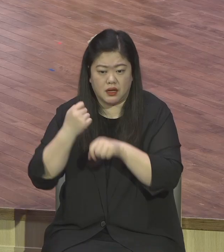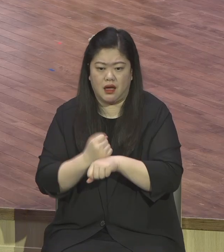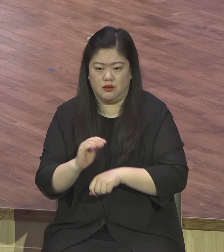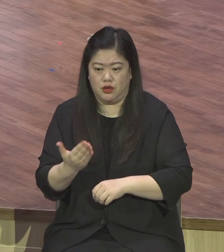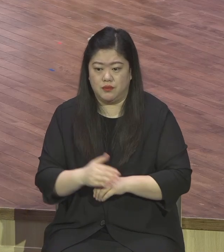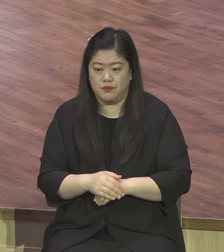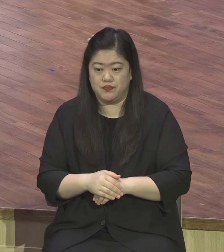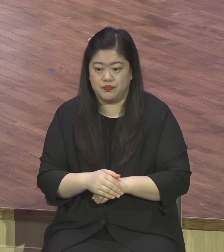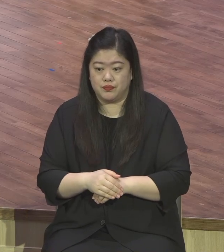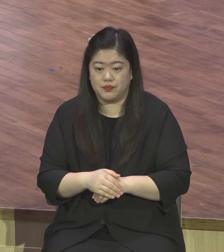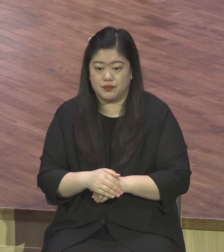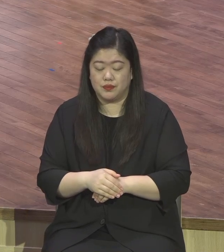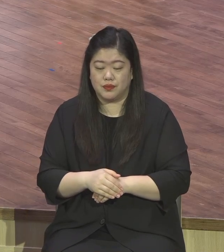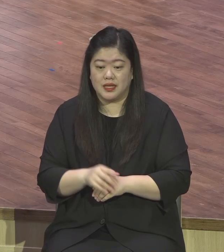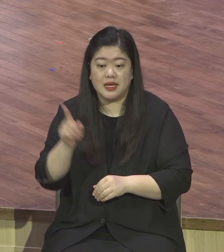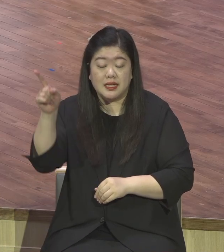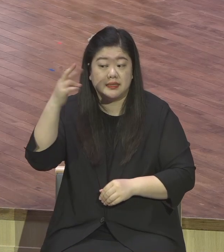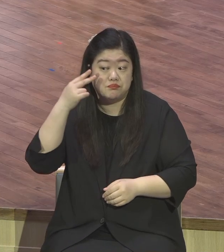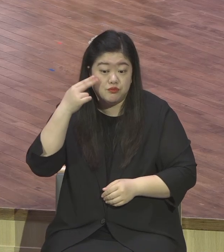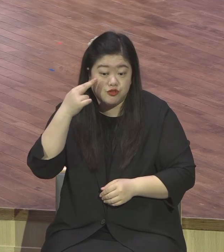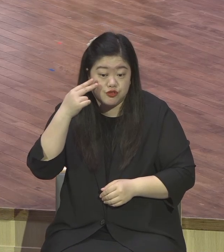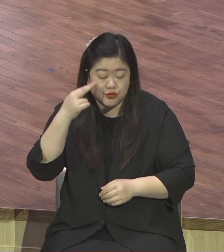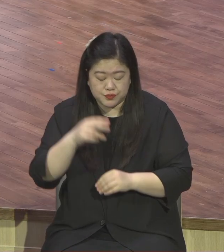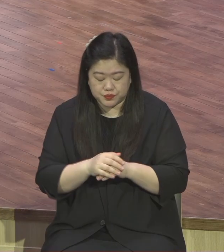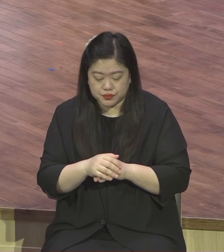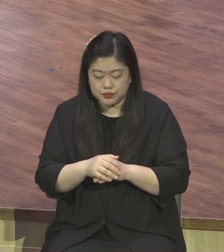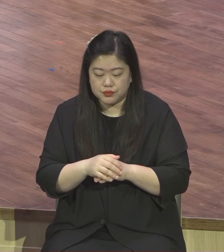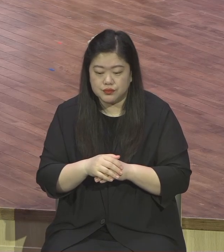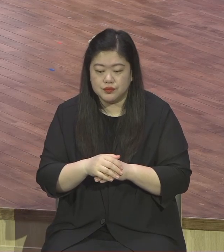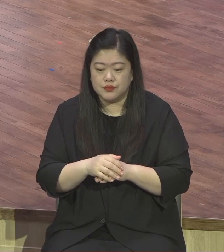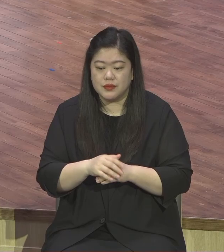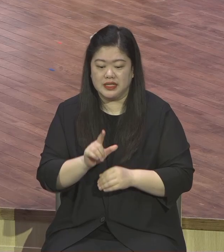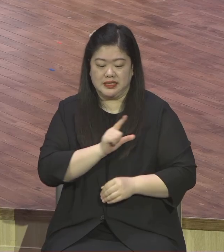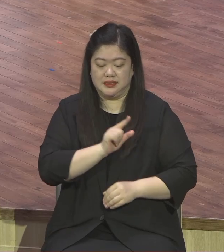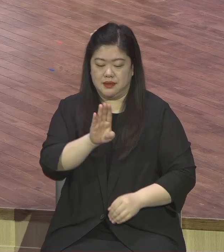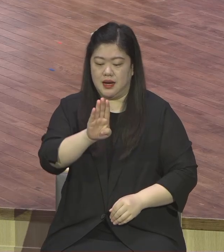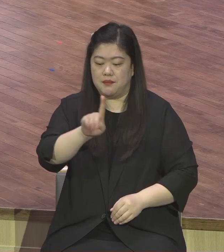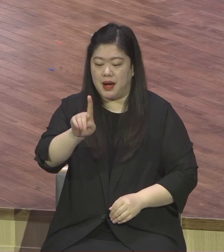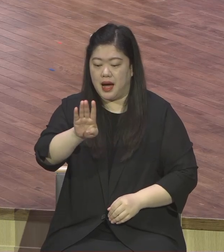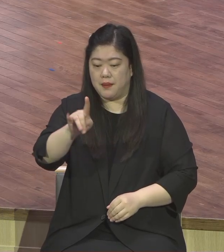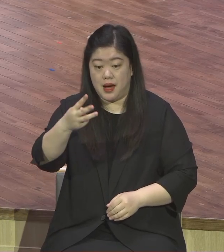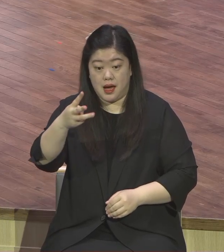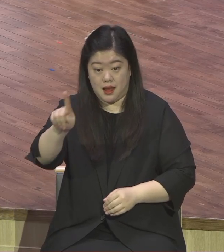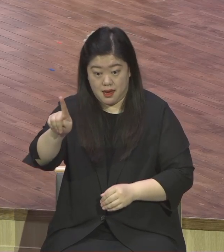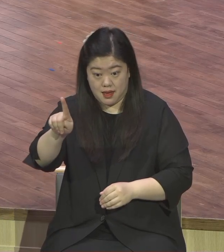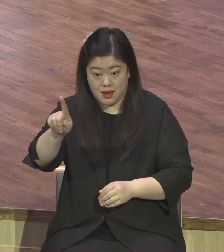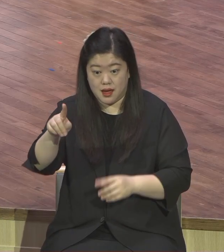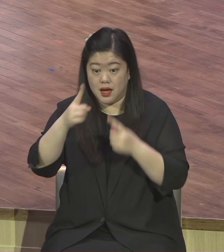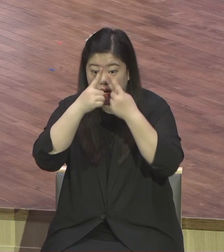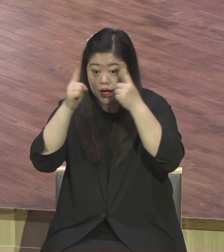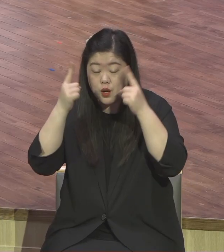전문가지요 미국 하바드 대 케네디 스콜의 바바라 켈리먼 이란 이 교수가 있어요